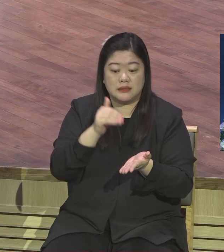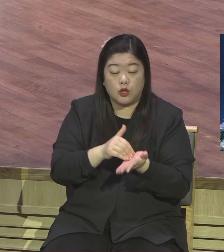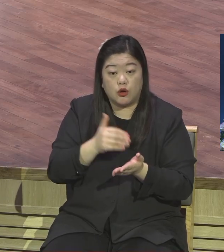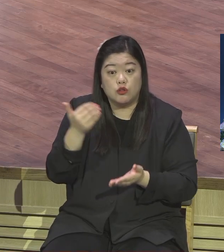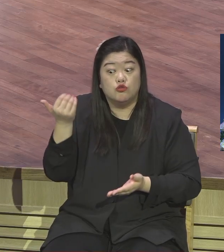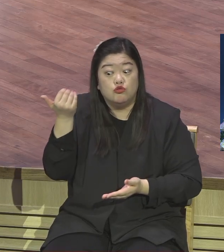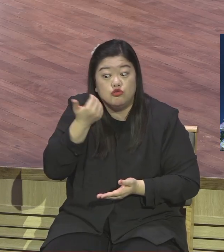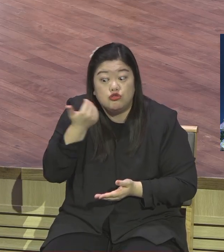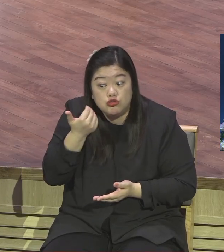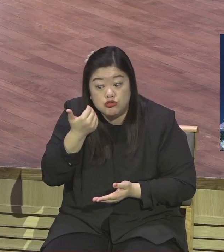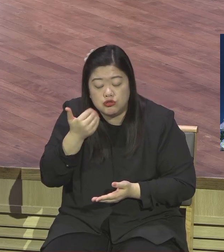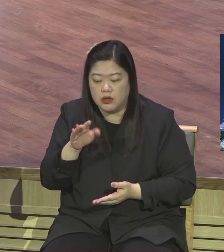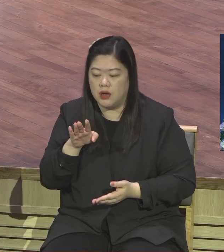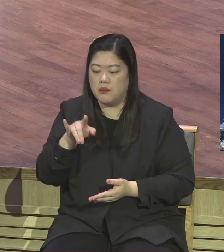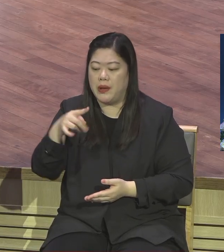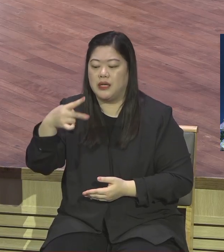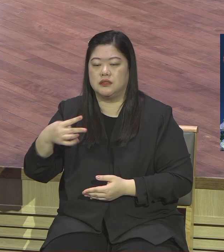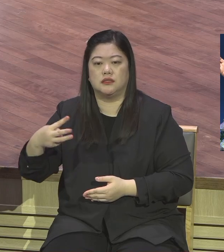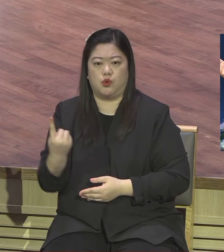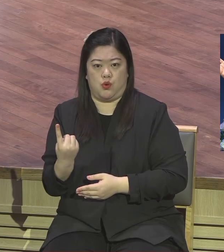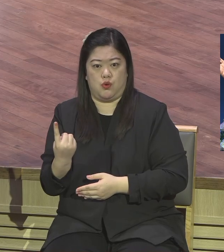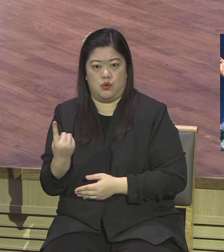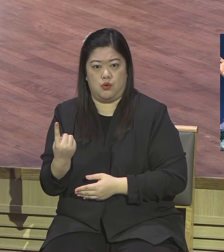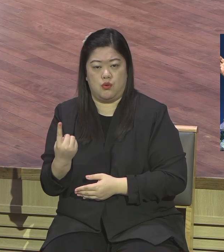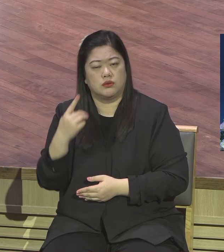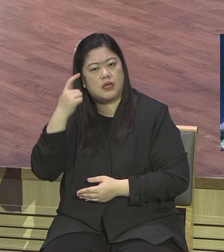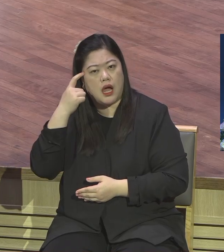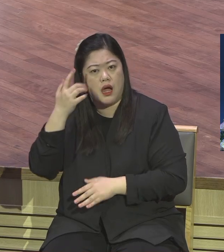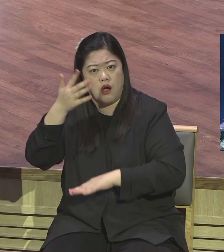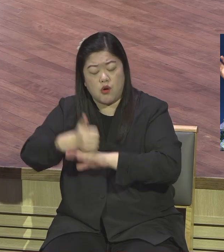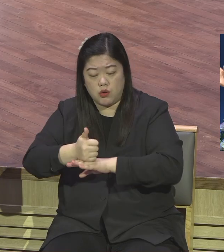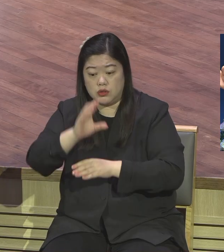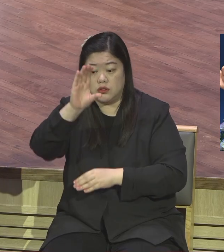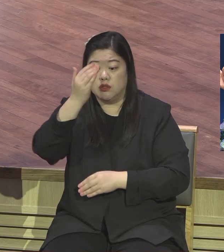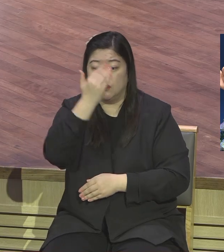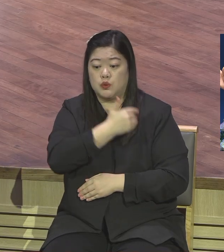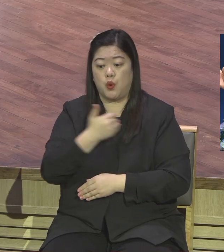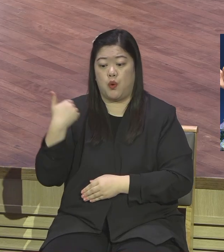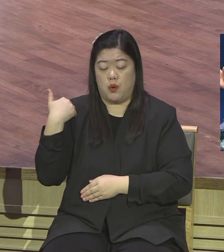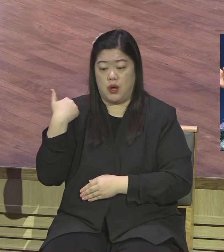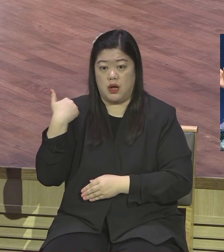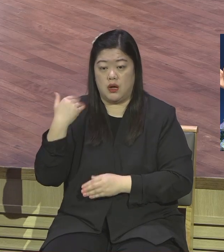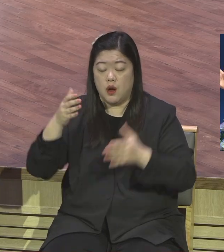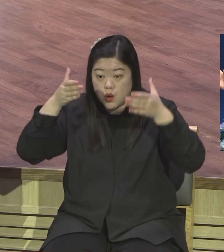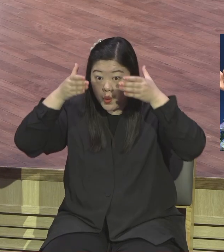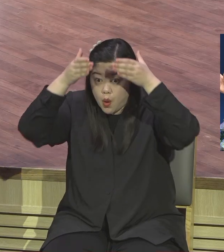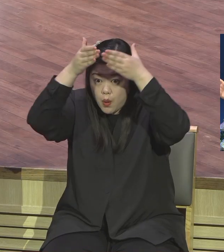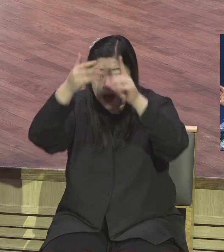해석을 해가지고 베드로를 모여 초대 교황으로 세운 거예요 초대 교황은 베드로예요 이 해석을 잘못해가지고